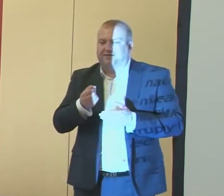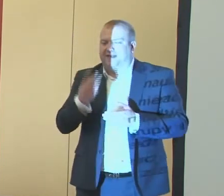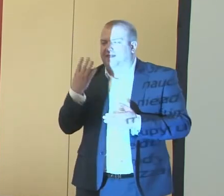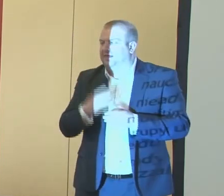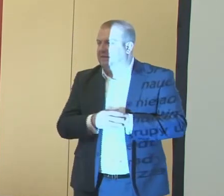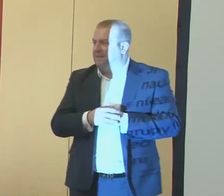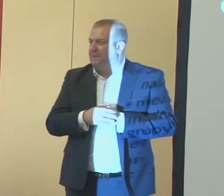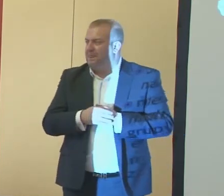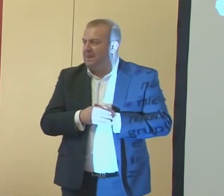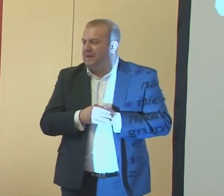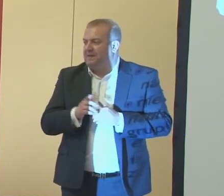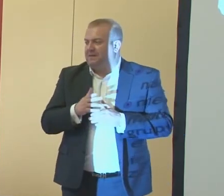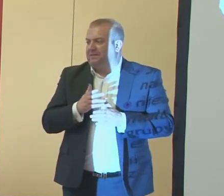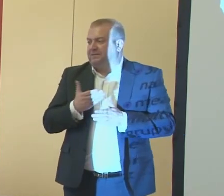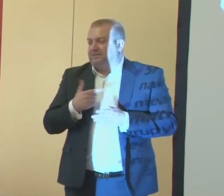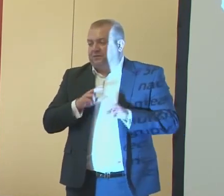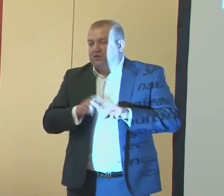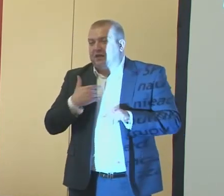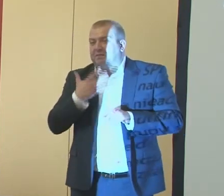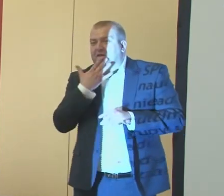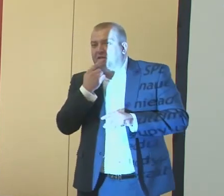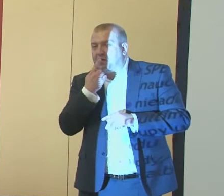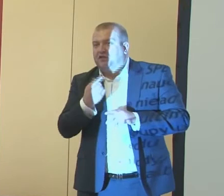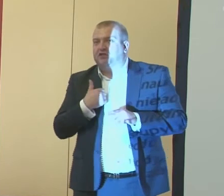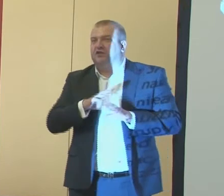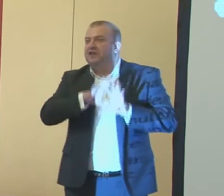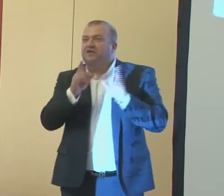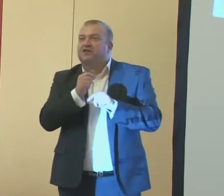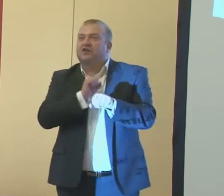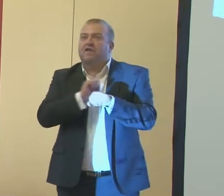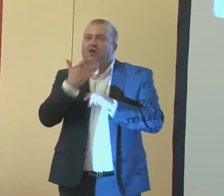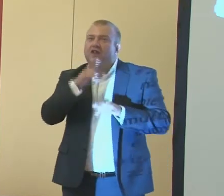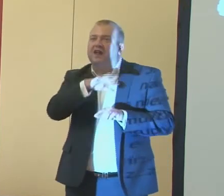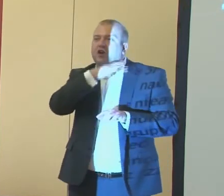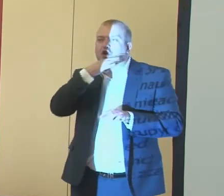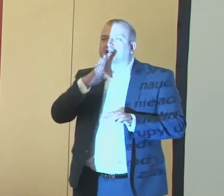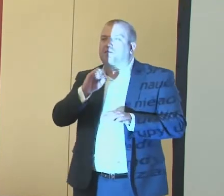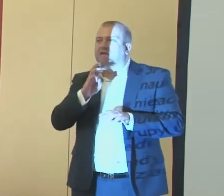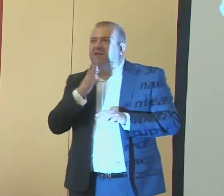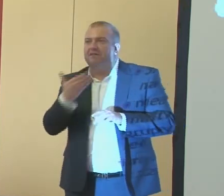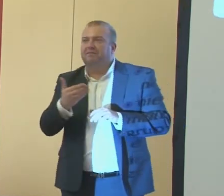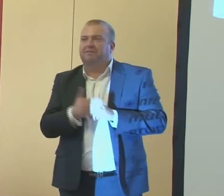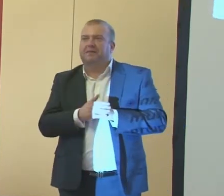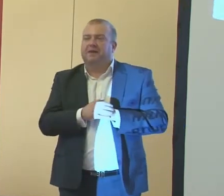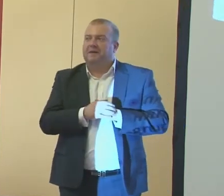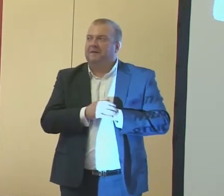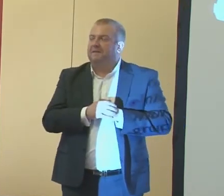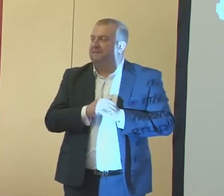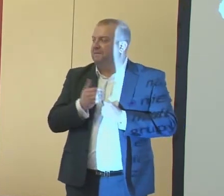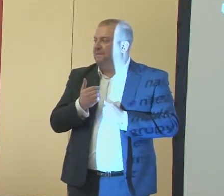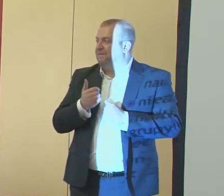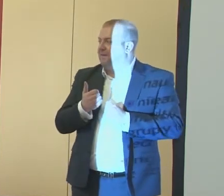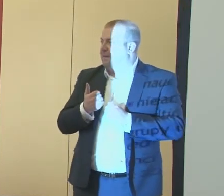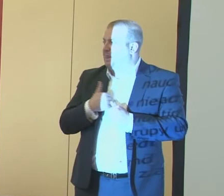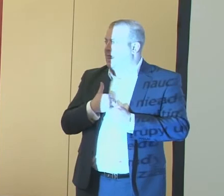Nadomiar tego pozostaje powiedzieć, iż nie do końca tak wszystko wygląda to kolorowo, bowiem nam tak naprawdę